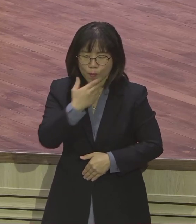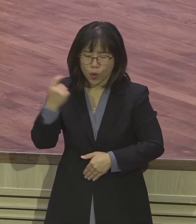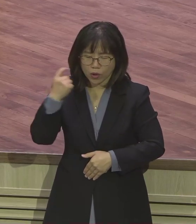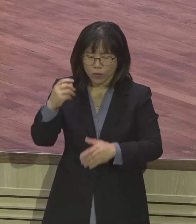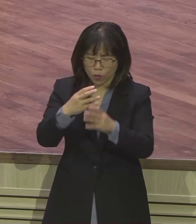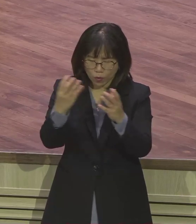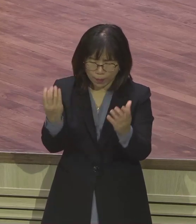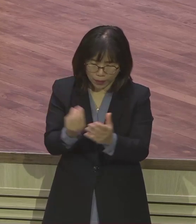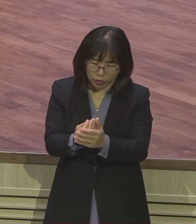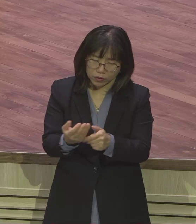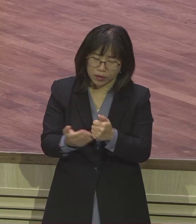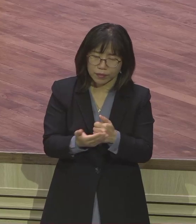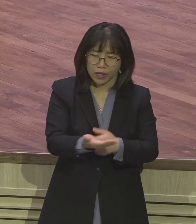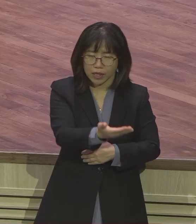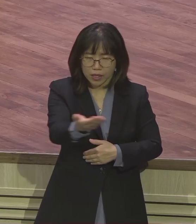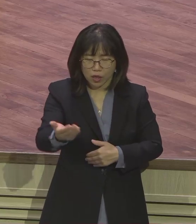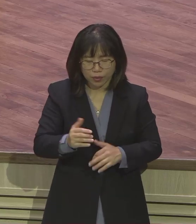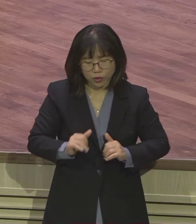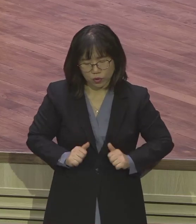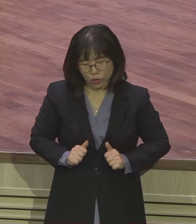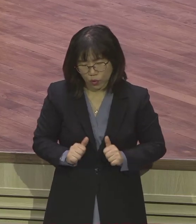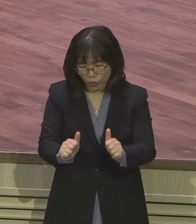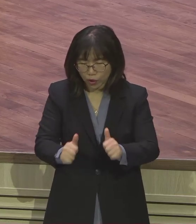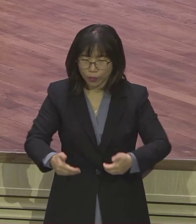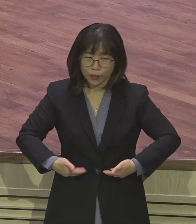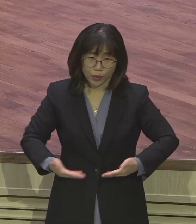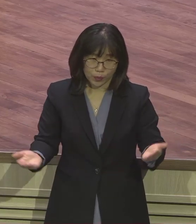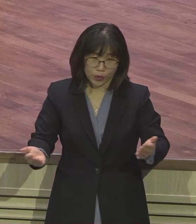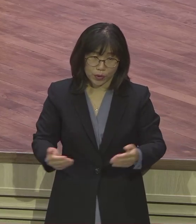할 게 아무것도 없어요. 이 보금을 알고 누리고 믿기만 하면 됩니다.